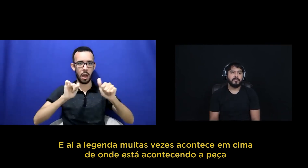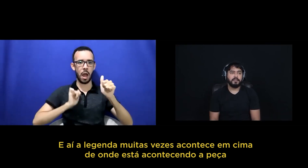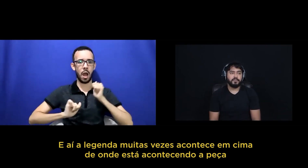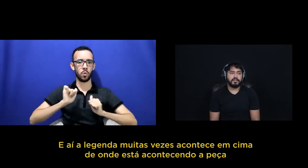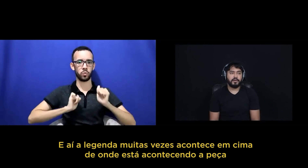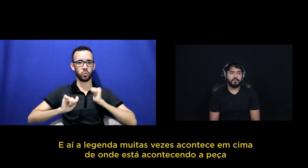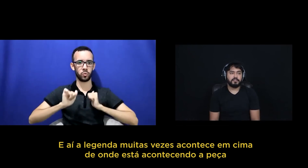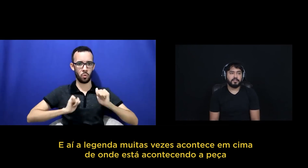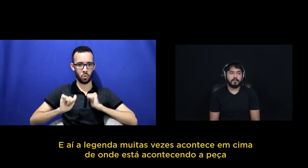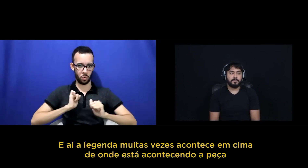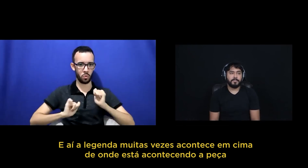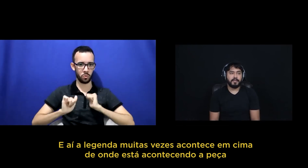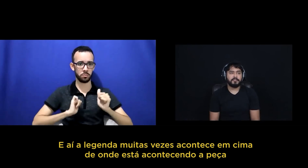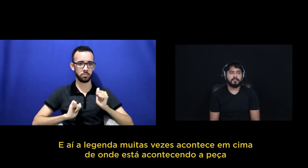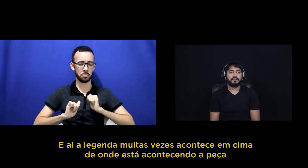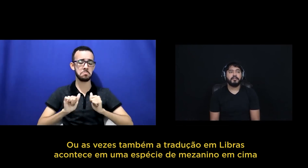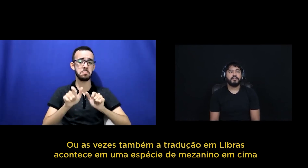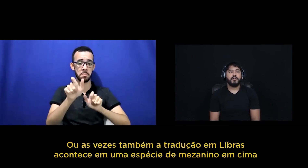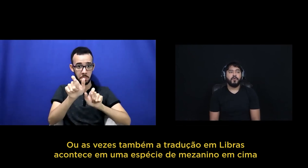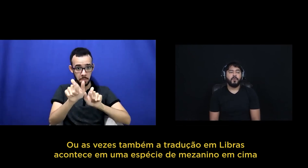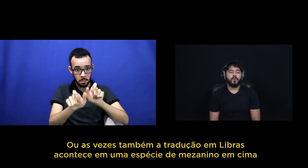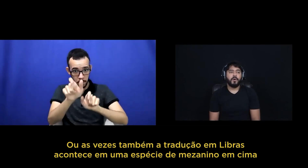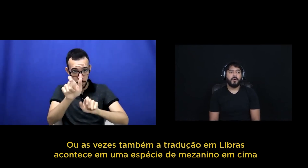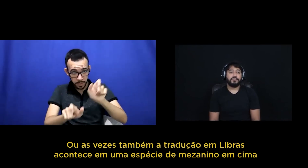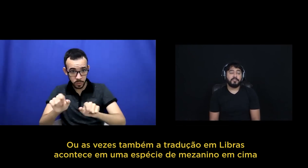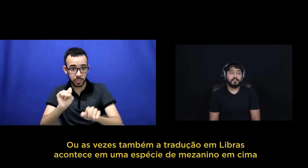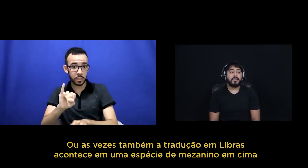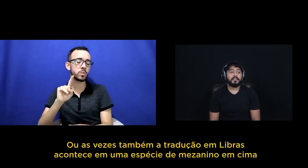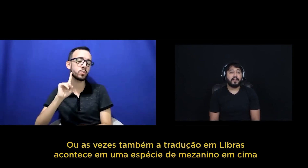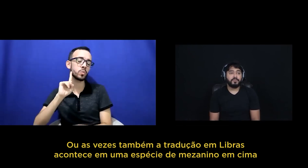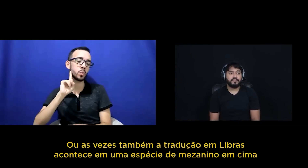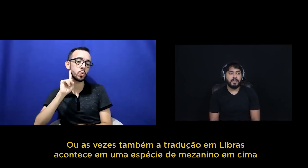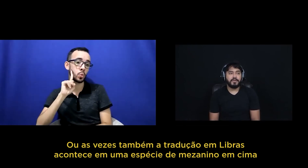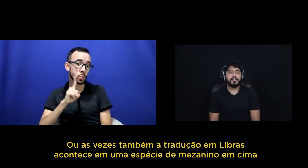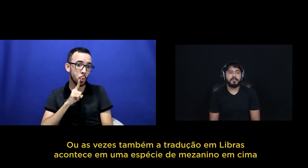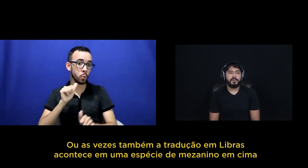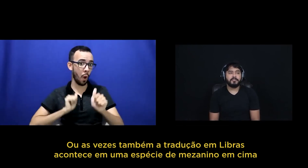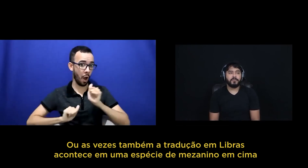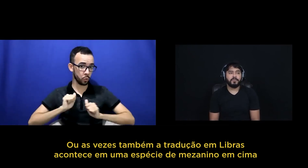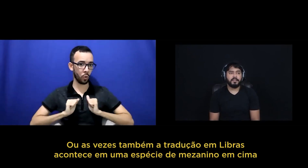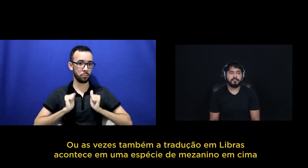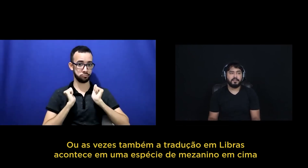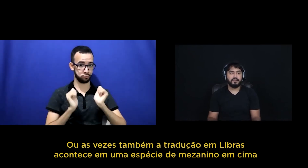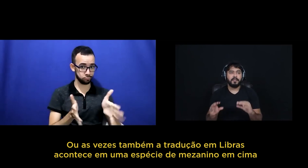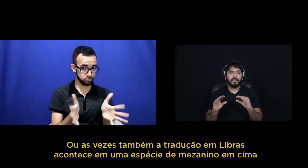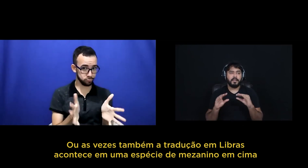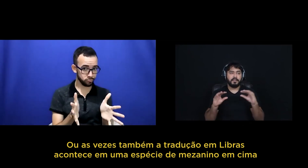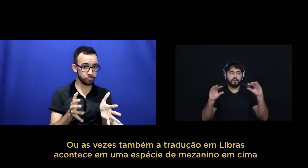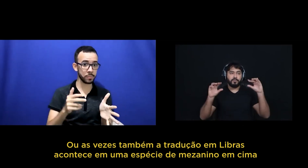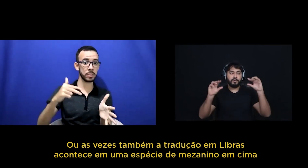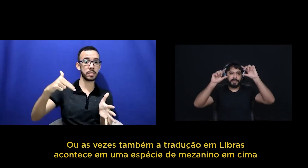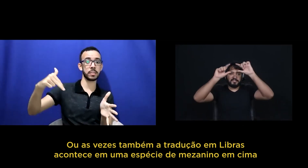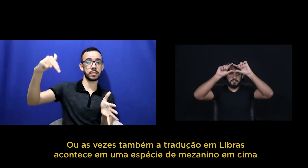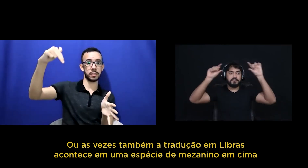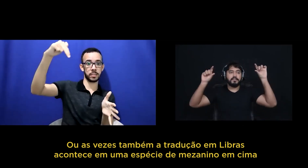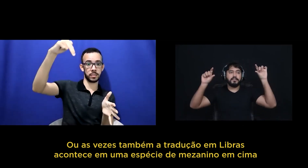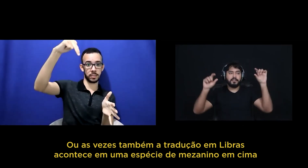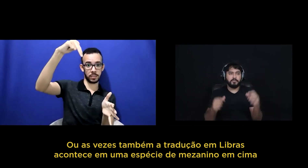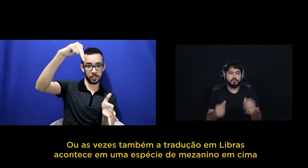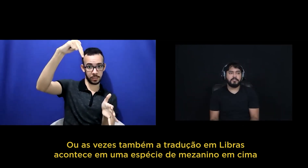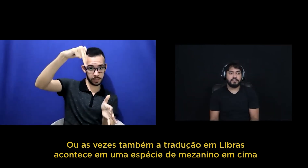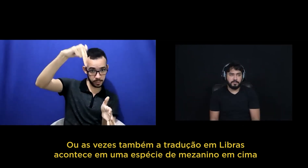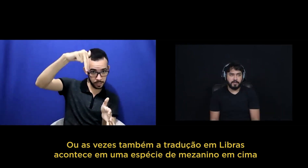de onde está acontecendo a peça ou às vezes também a tradução em libras acontece em uma espécie de